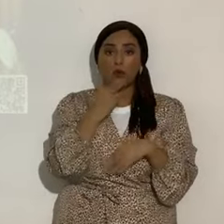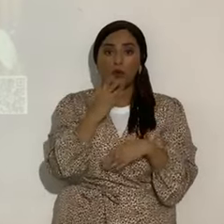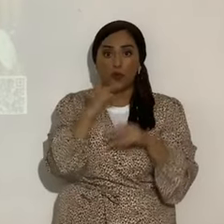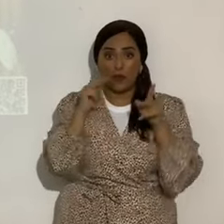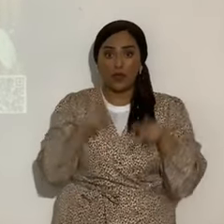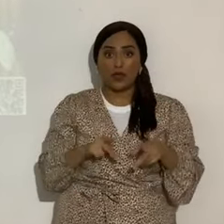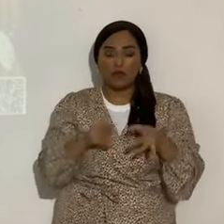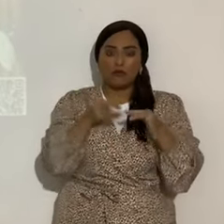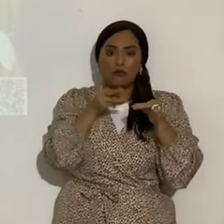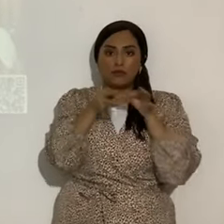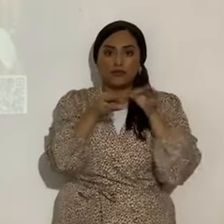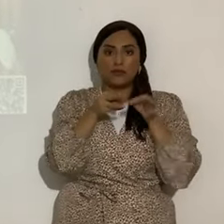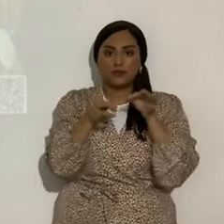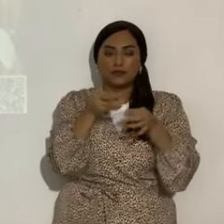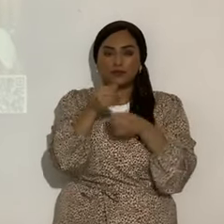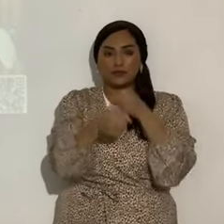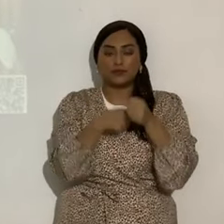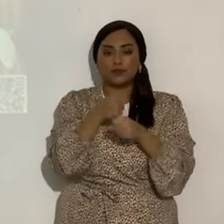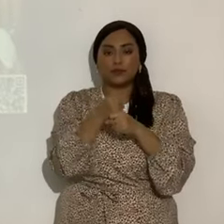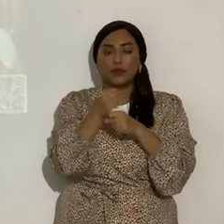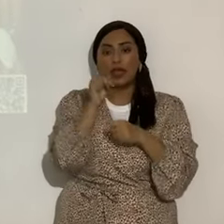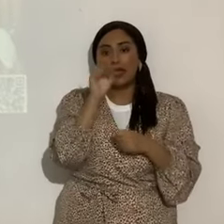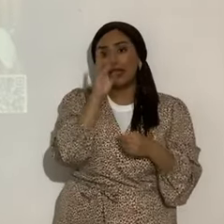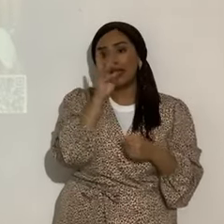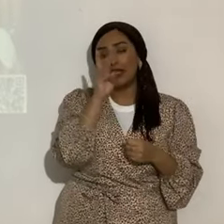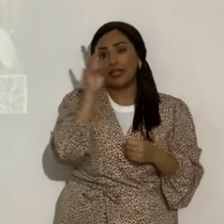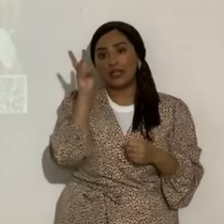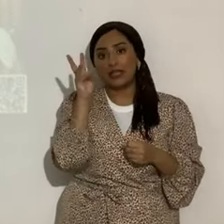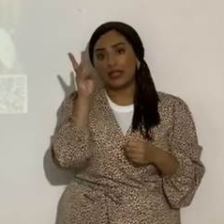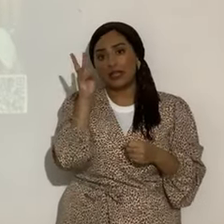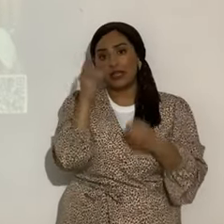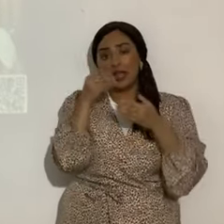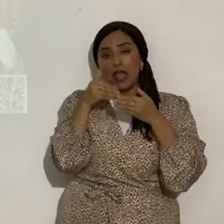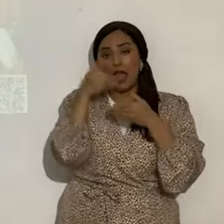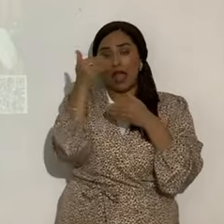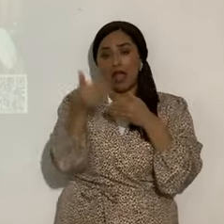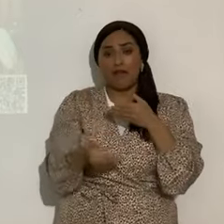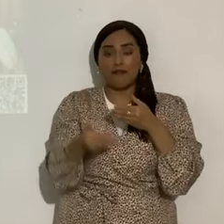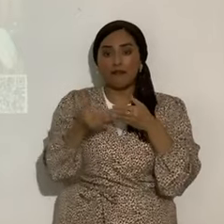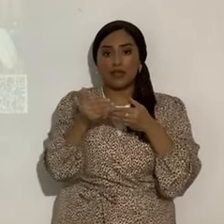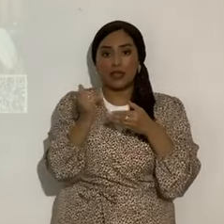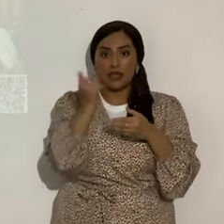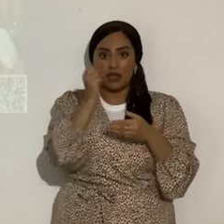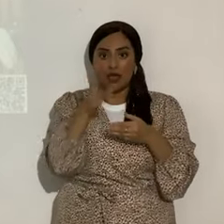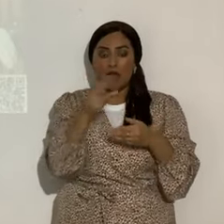relata que en el año 66, después de nuestro gran señor Yashu HaMashiach,